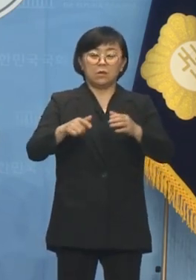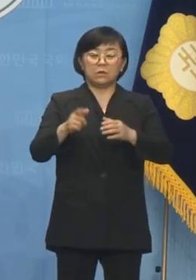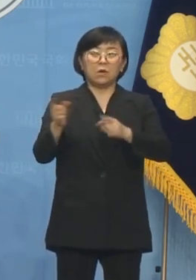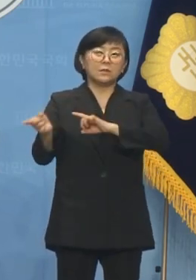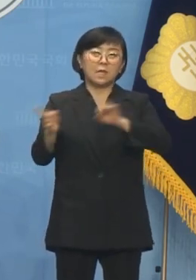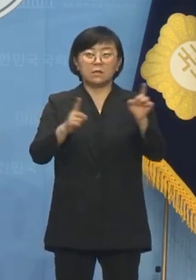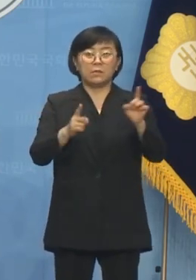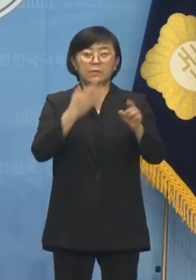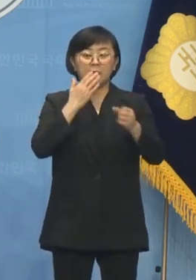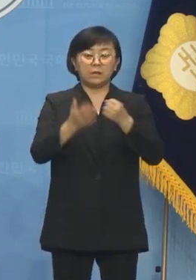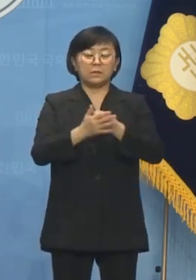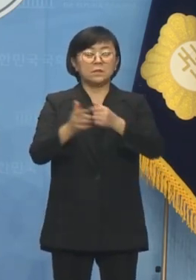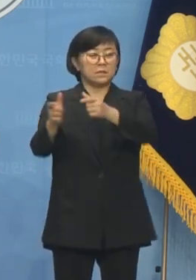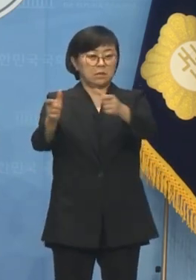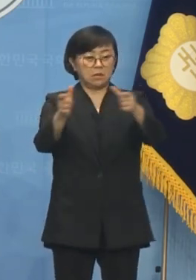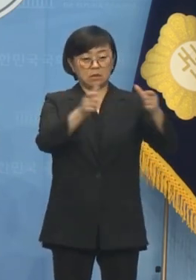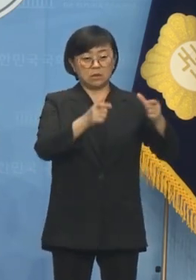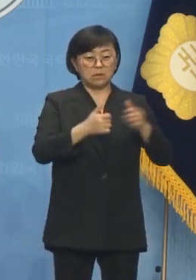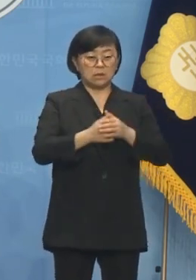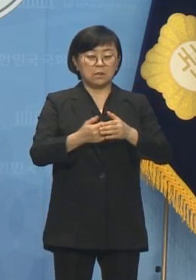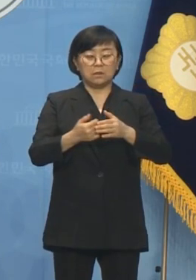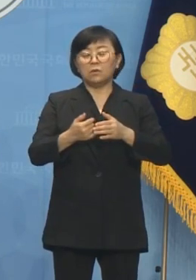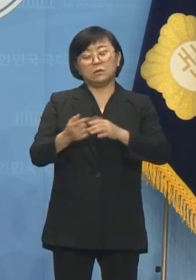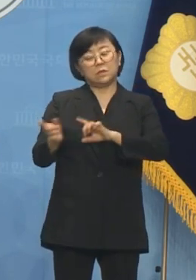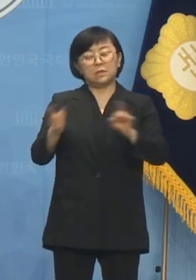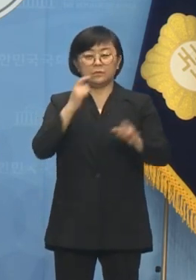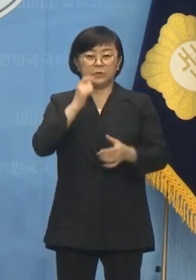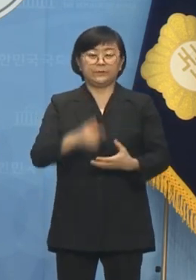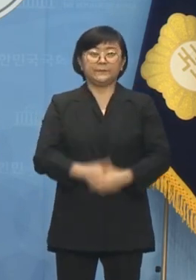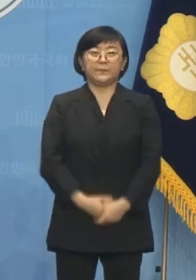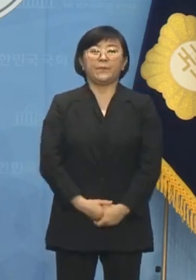활성해봤자 지역은 살아날 수 없습니다.